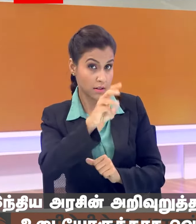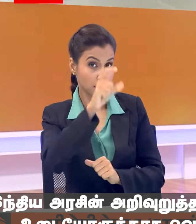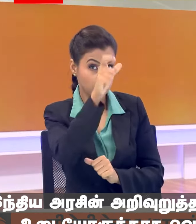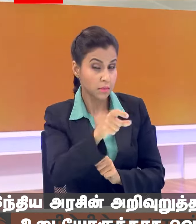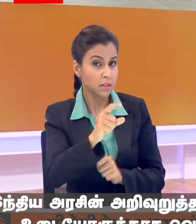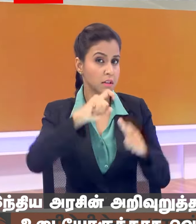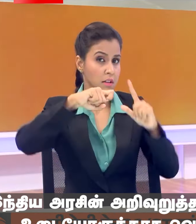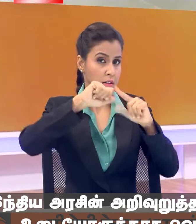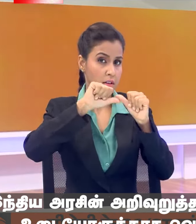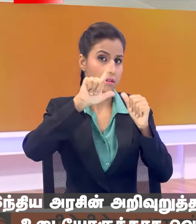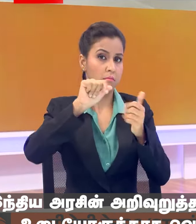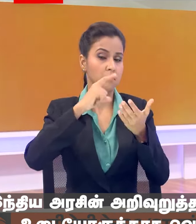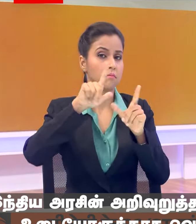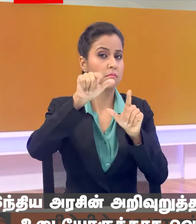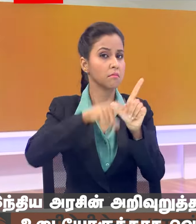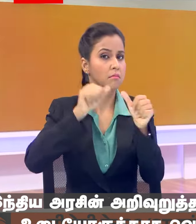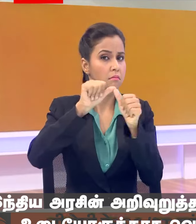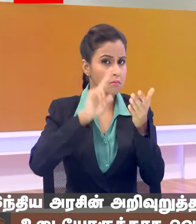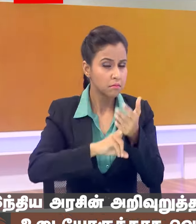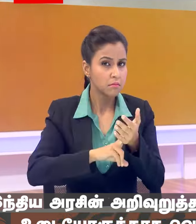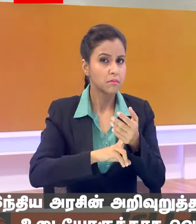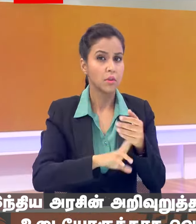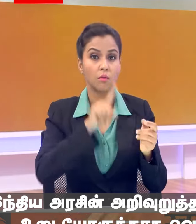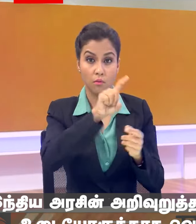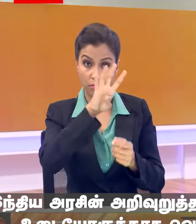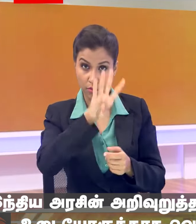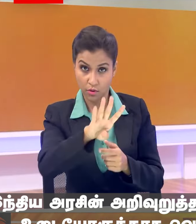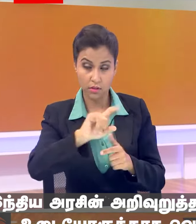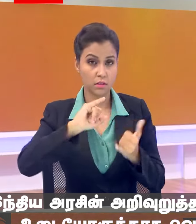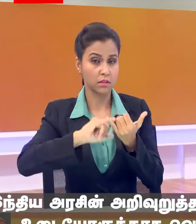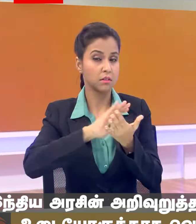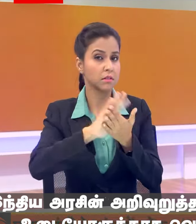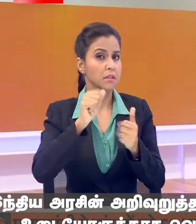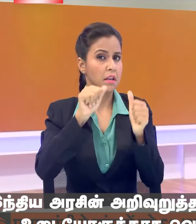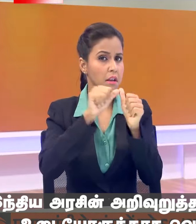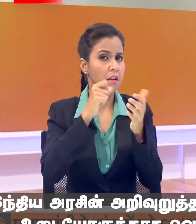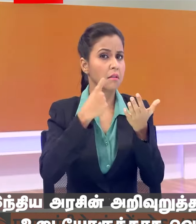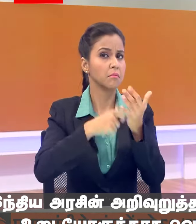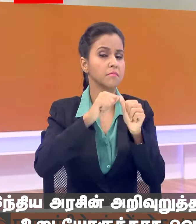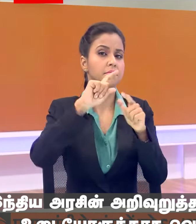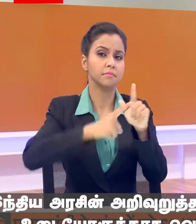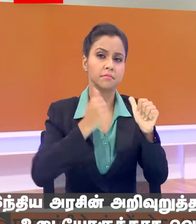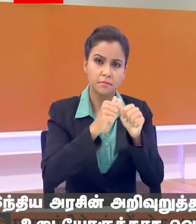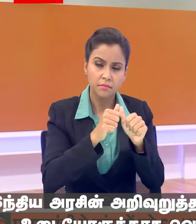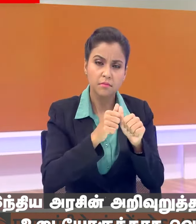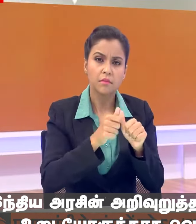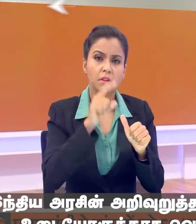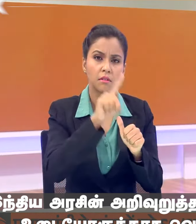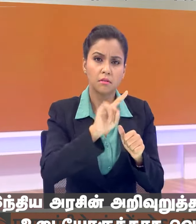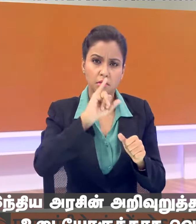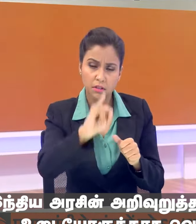Benerji, 14. Shri A. Raja, 15. Shri Lavu Shri Krishna